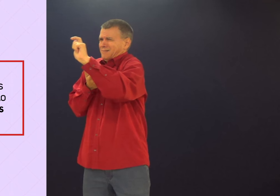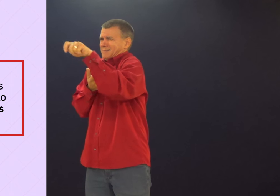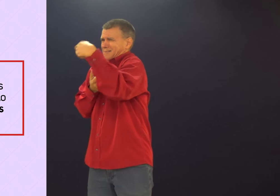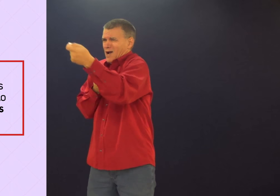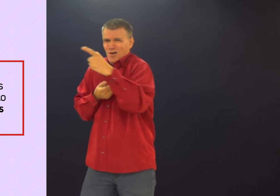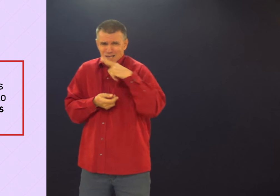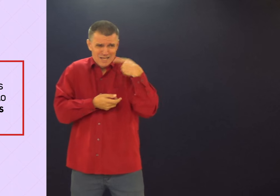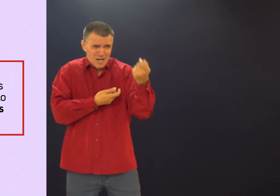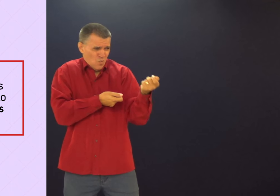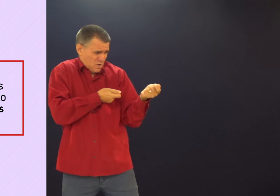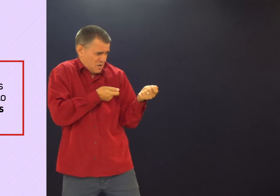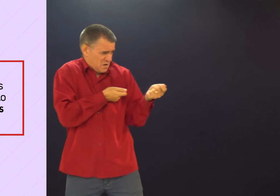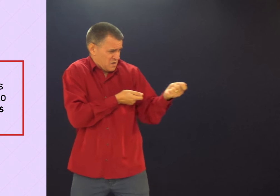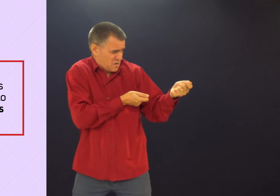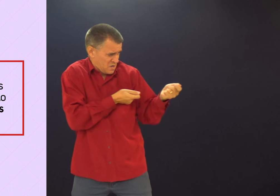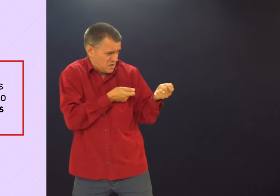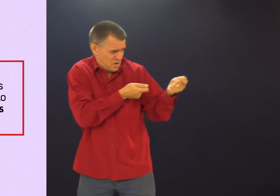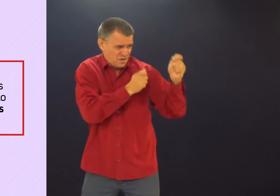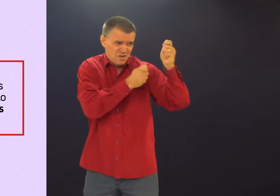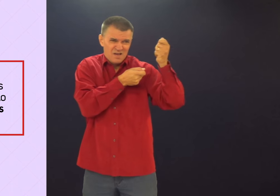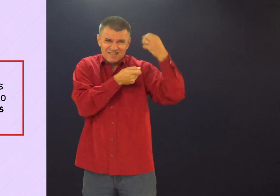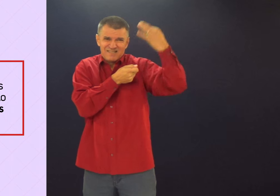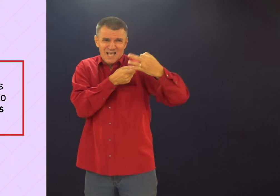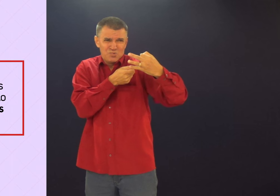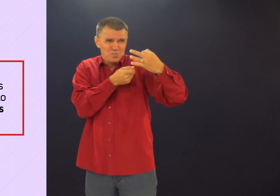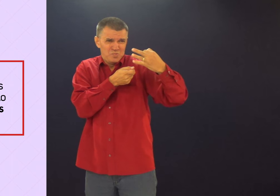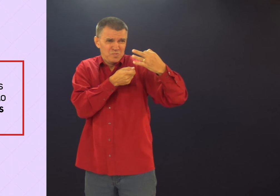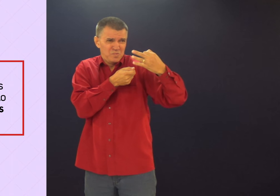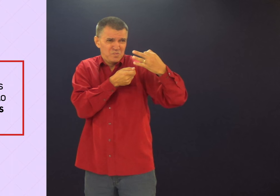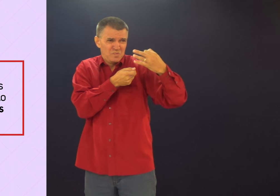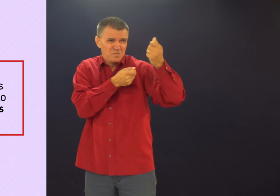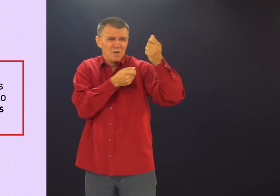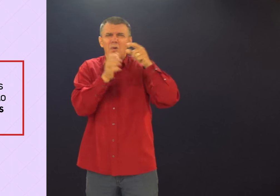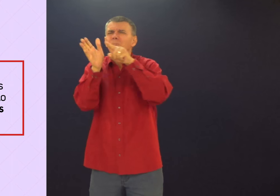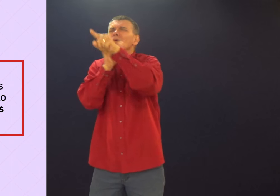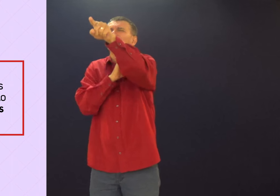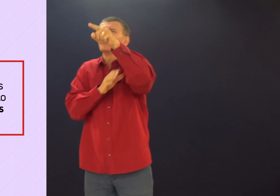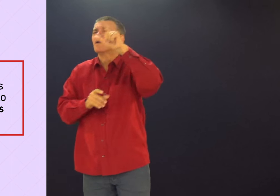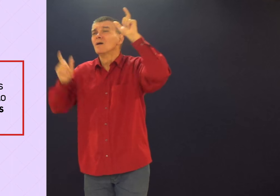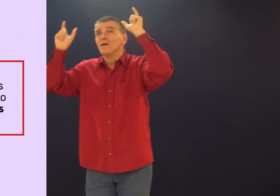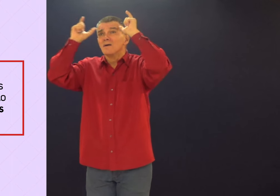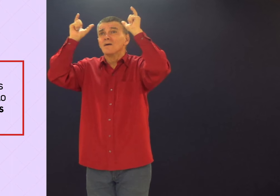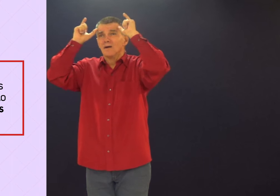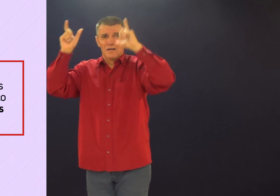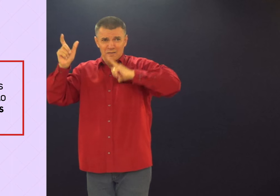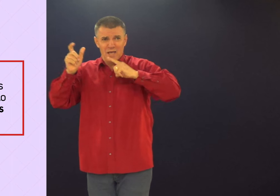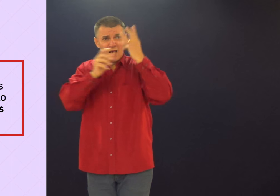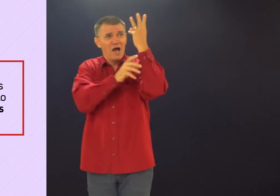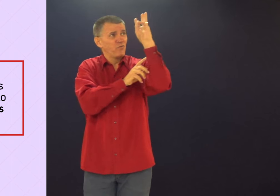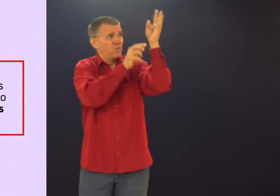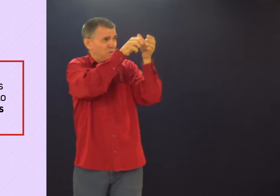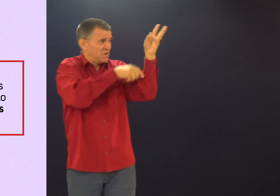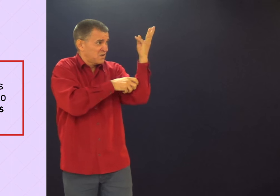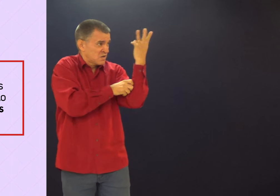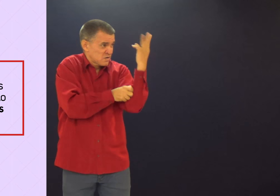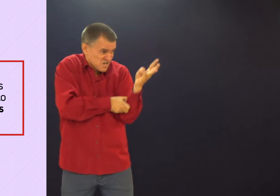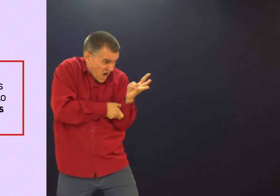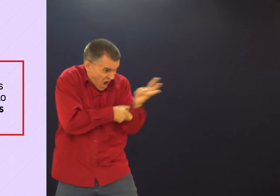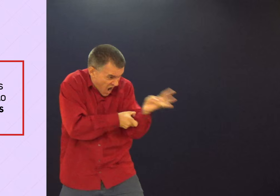Tentação. A gente usa esse sinal, certo? Você acha que o diabo tem